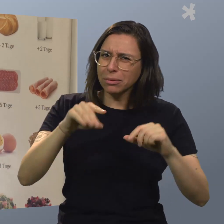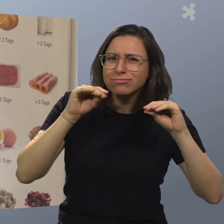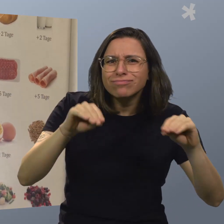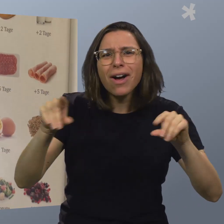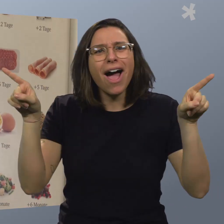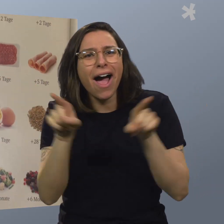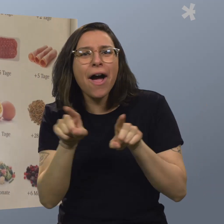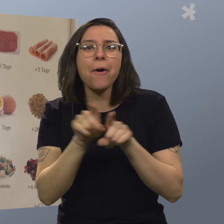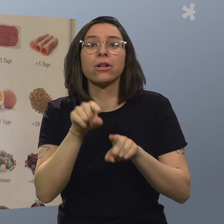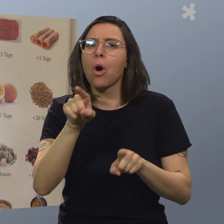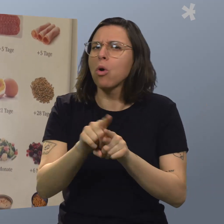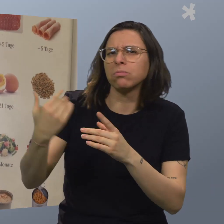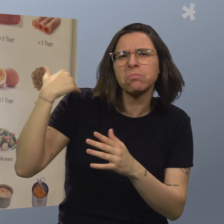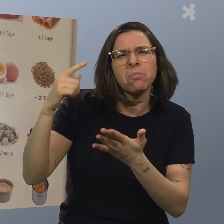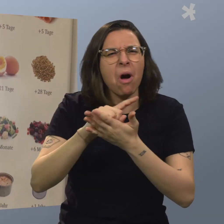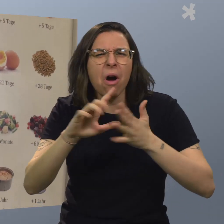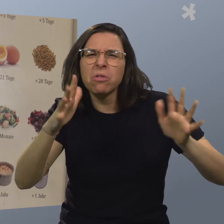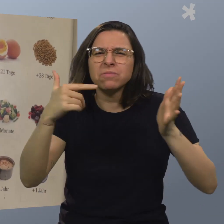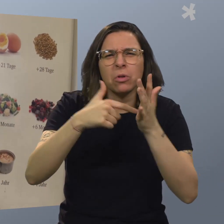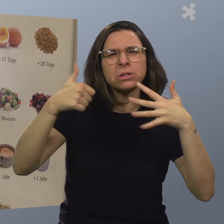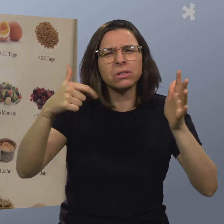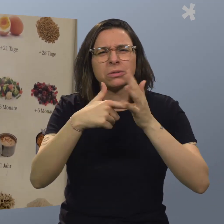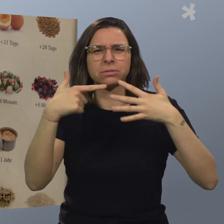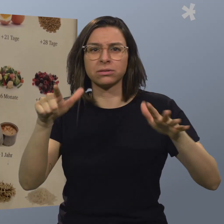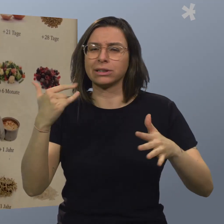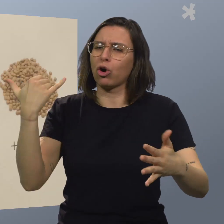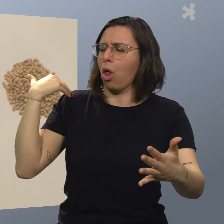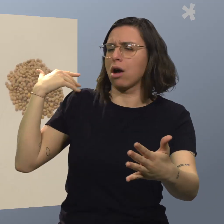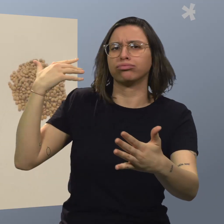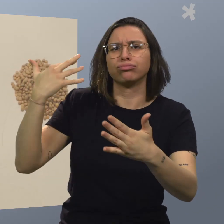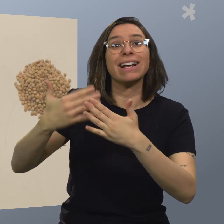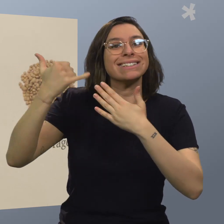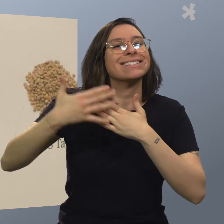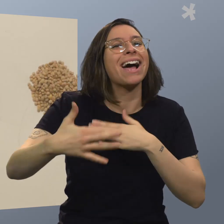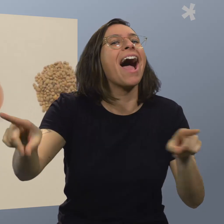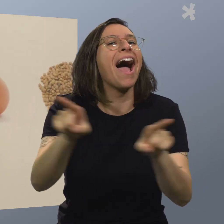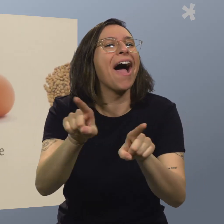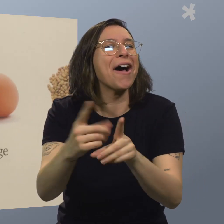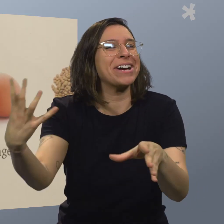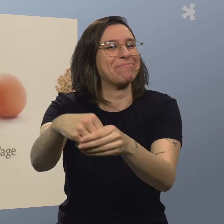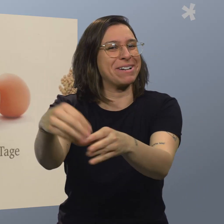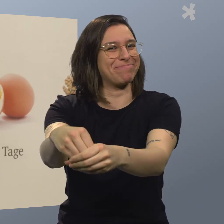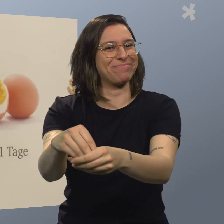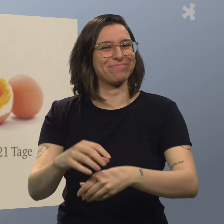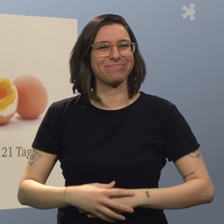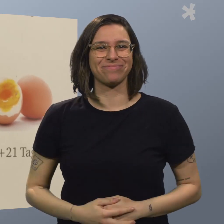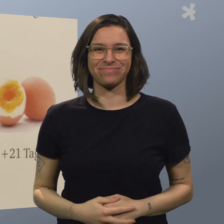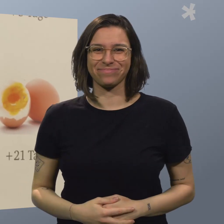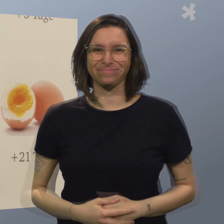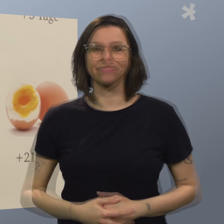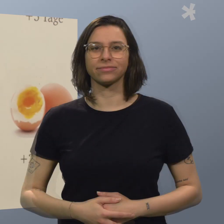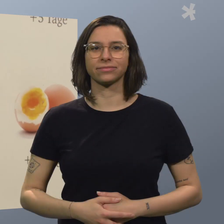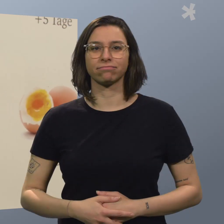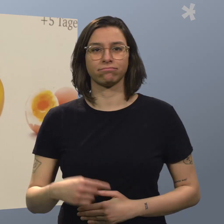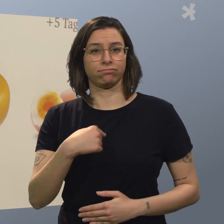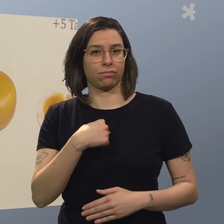2016, 2017. Also schon recht lange. Und einige, die damals schon dabei waren, sind